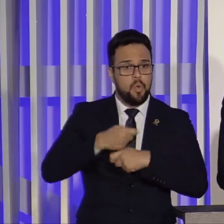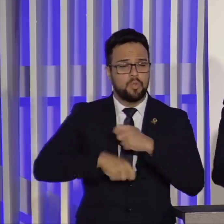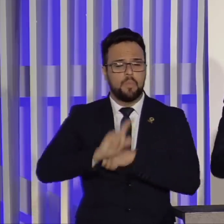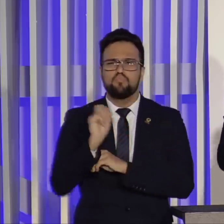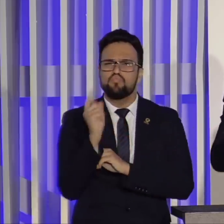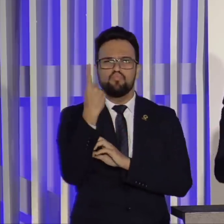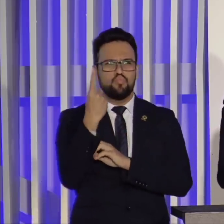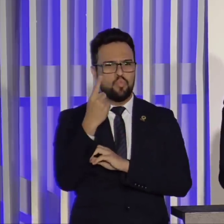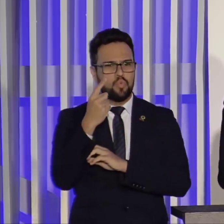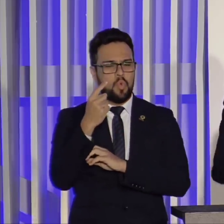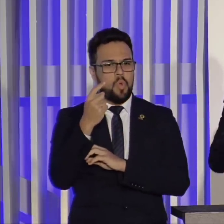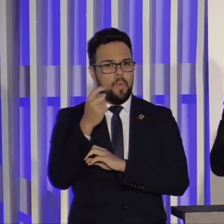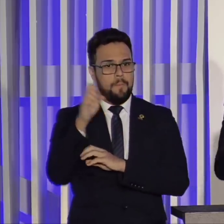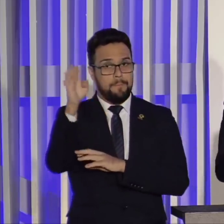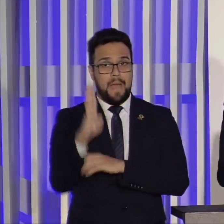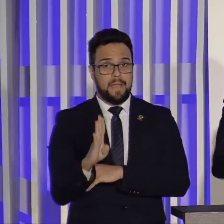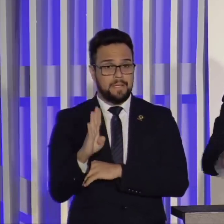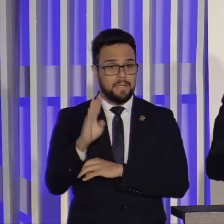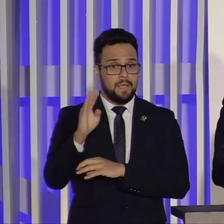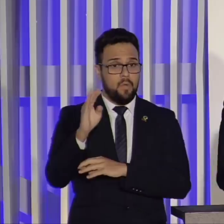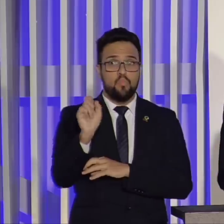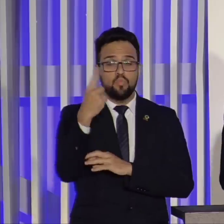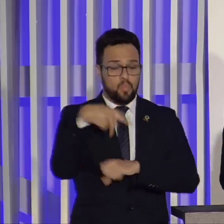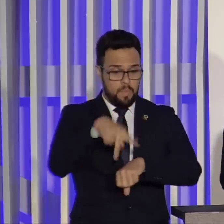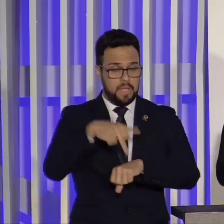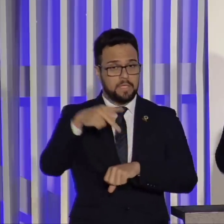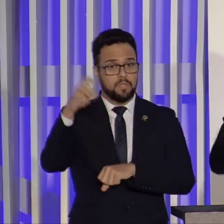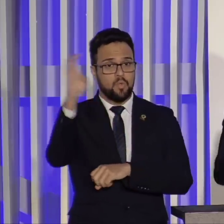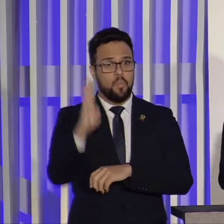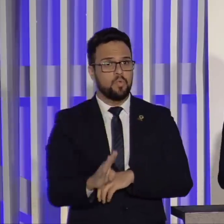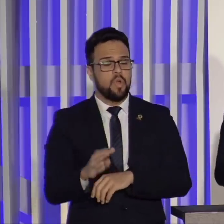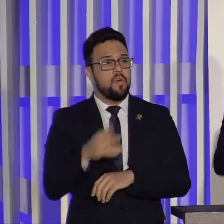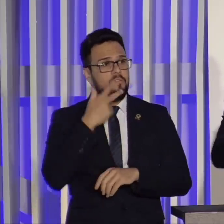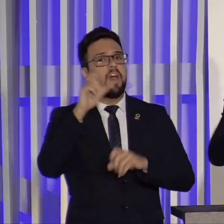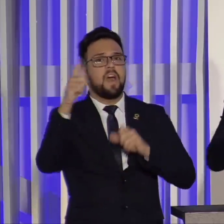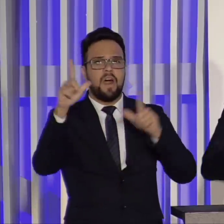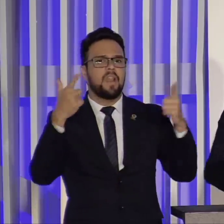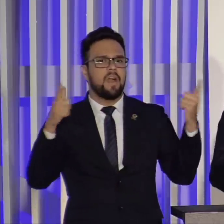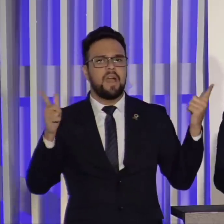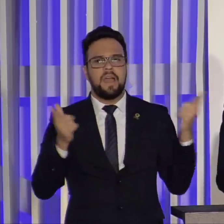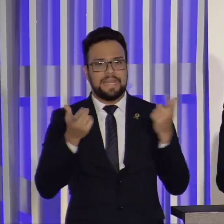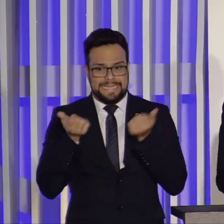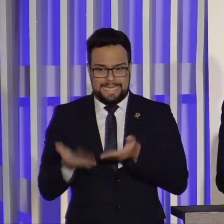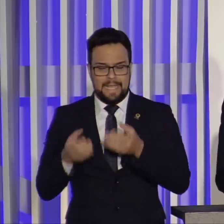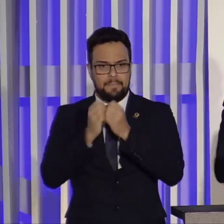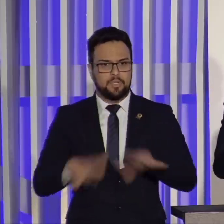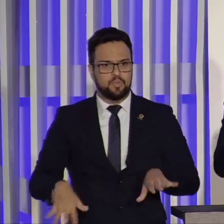do mundo que agride o meio ambiente que faz mal ao meio ambiente é o Brasil. Segundo eles, onde é exatamente o contrário.